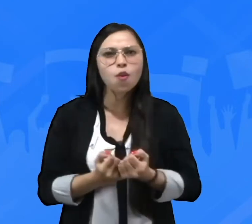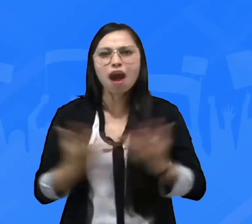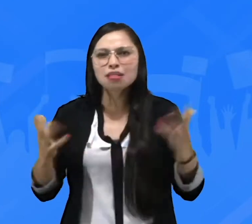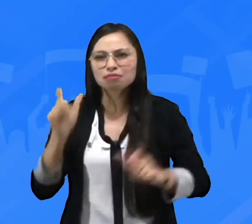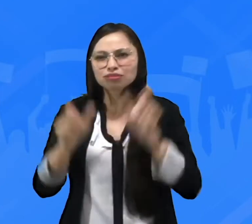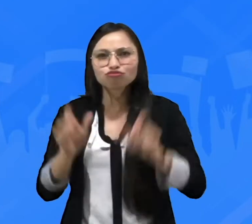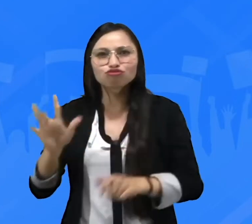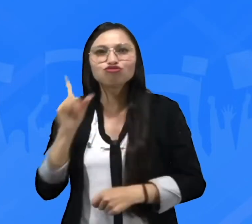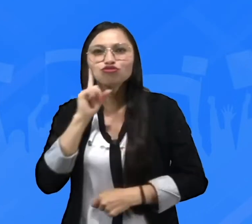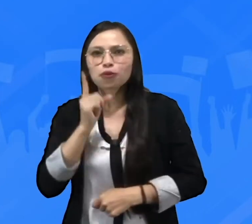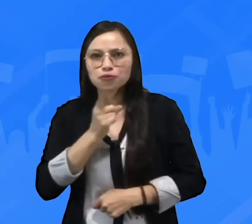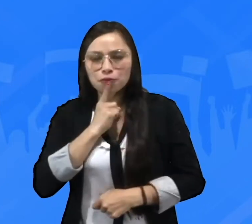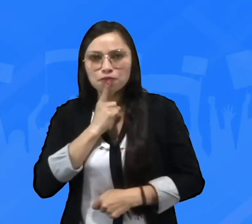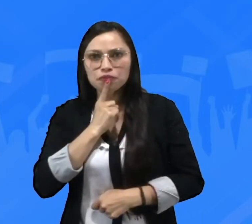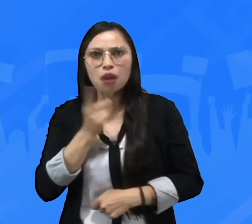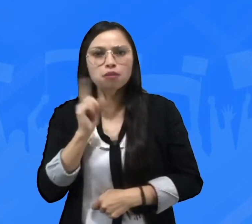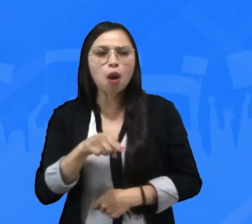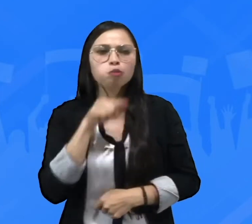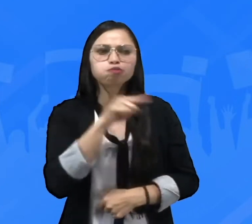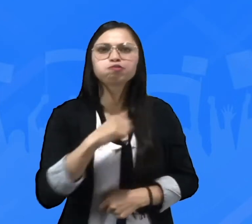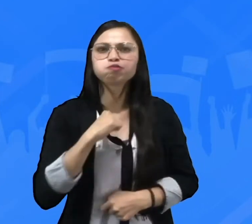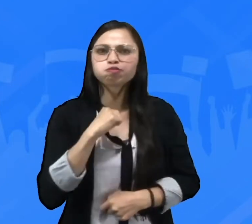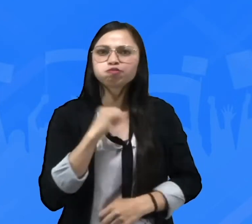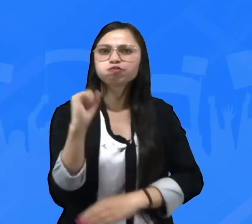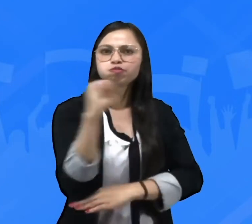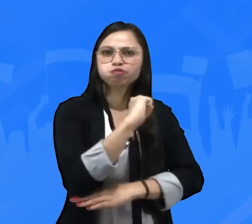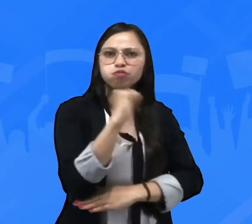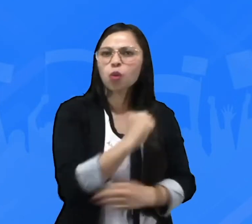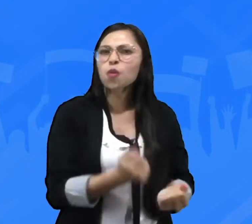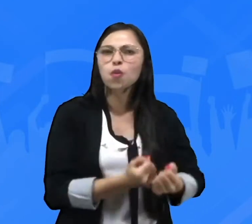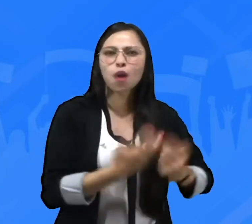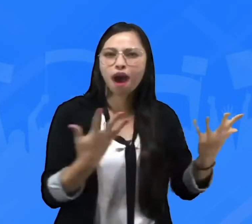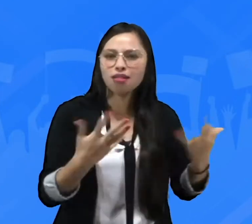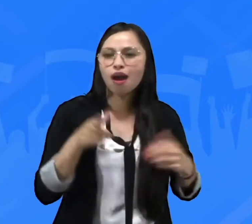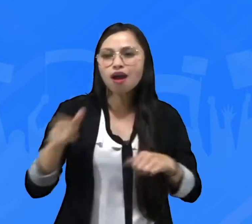¿Cuántas personas sordas poseen carro o moto?